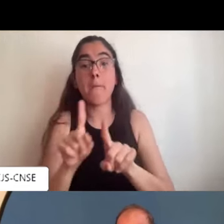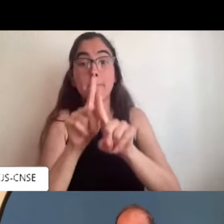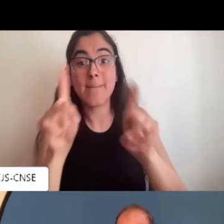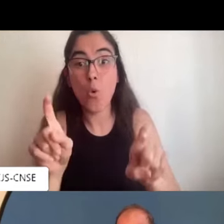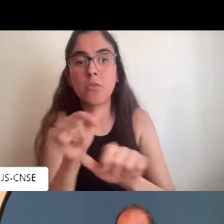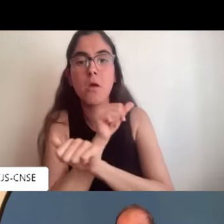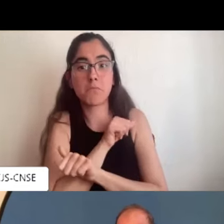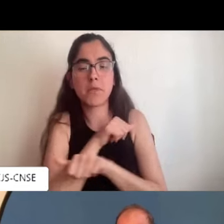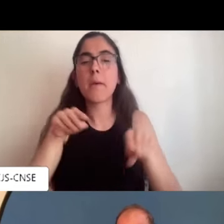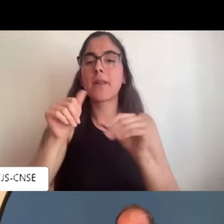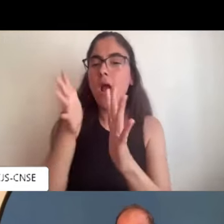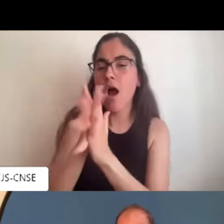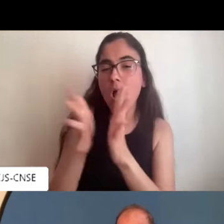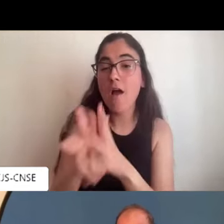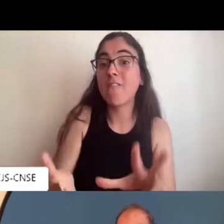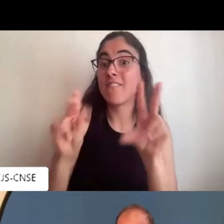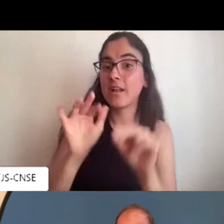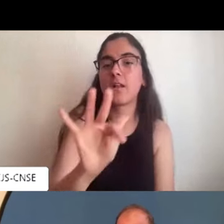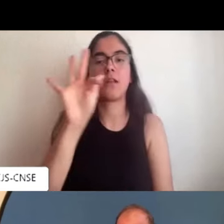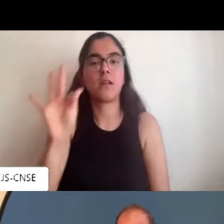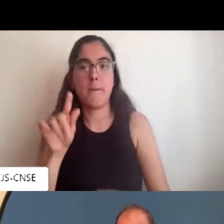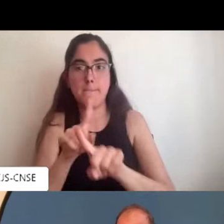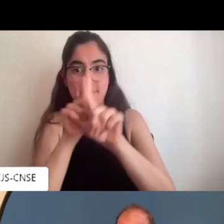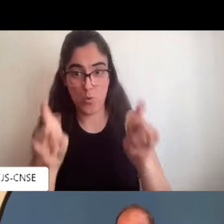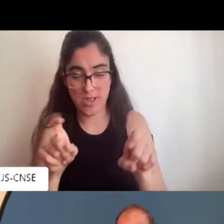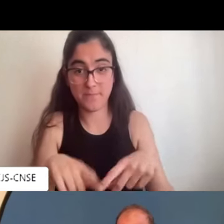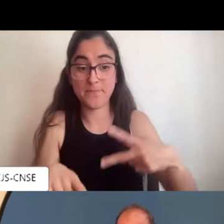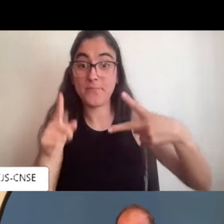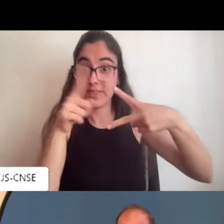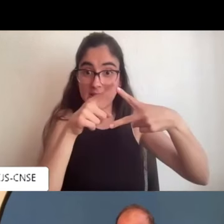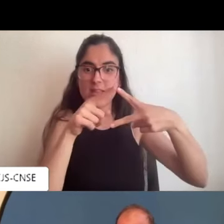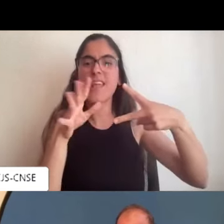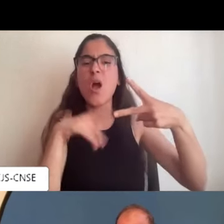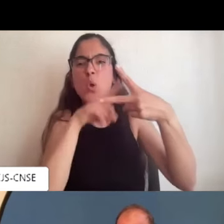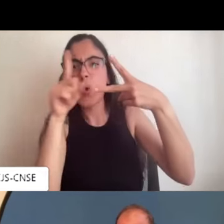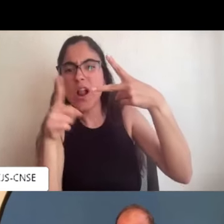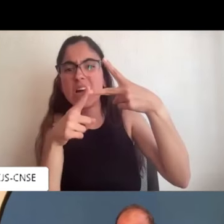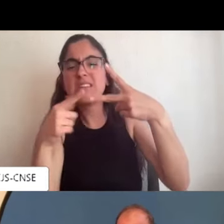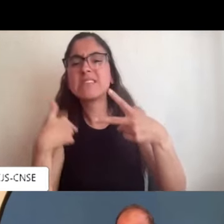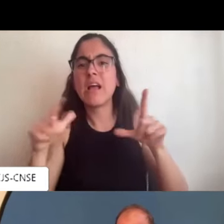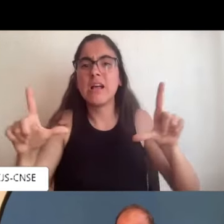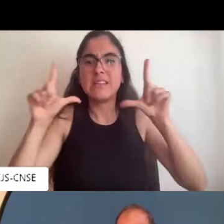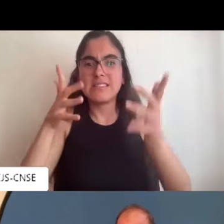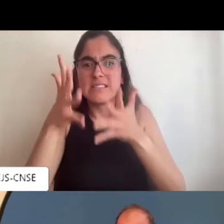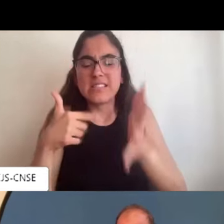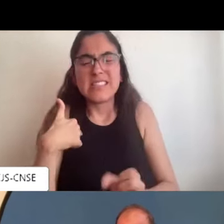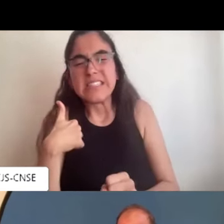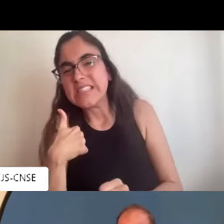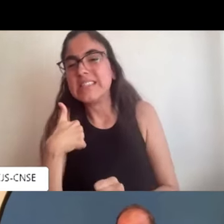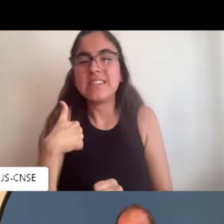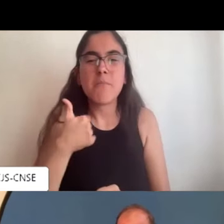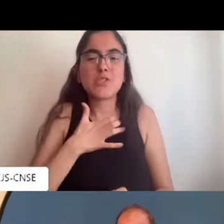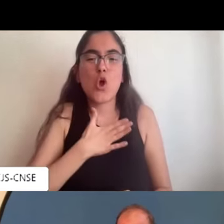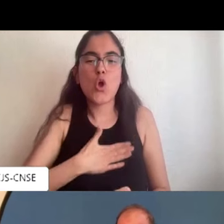contesta. Entonces os pido por favor paciencia y que respetéis los turnos de pregunta. Y la